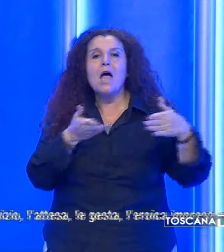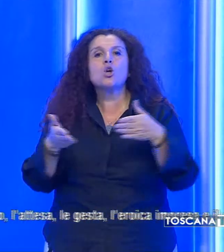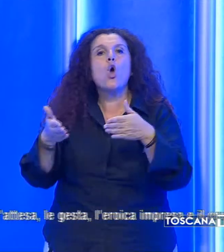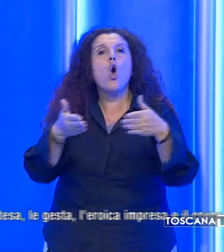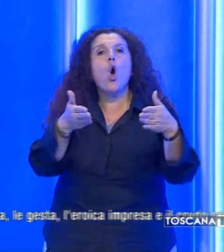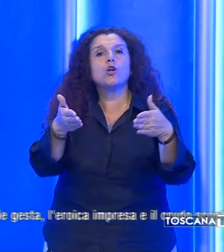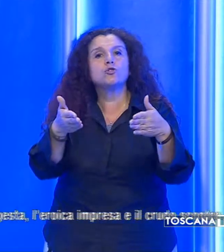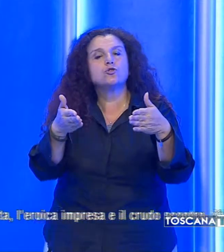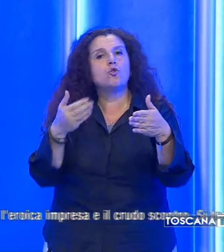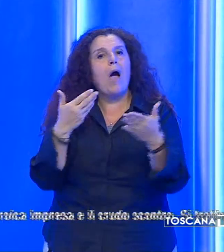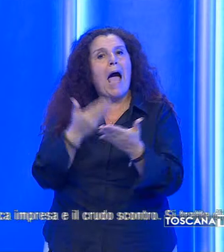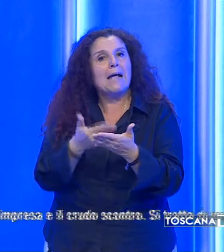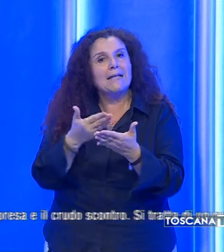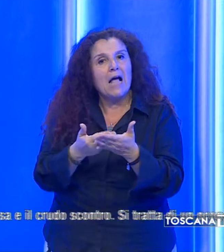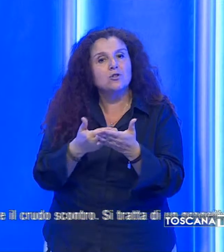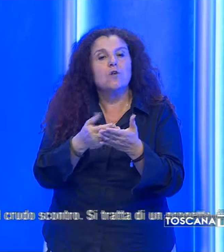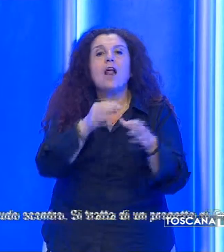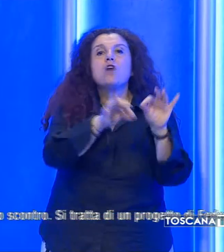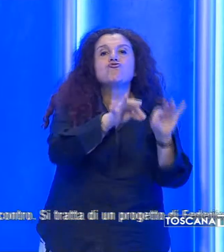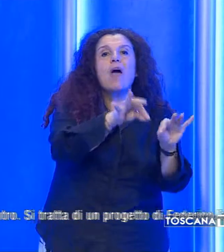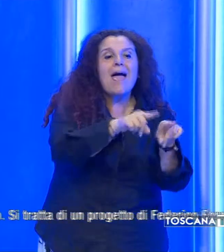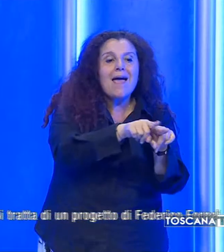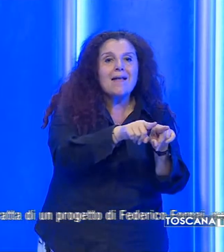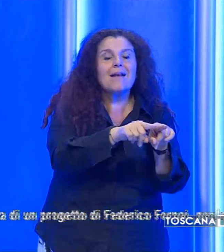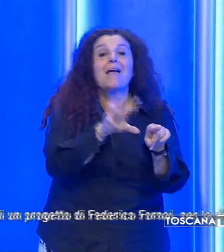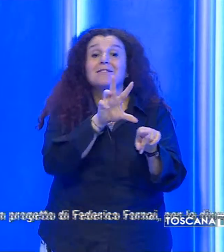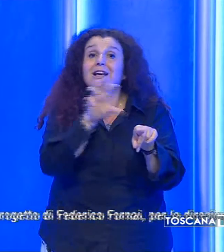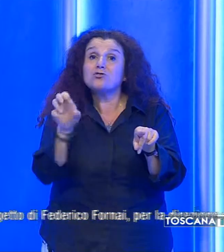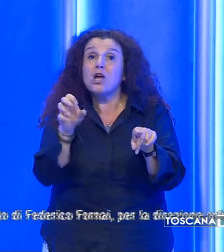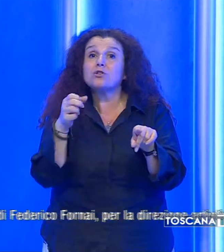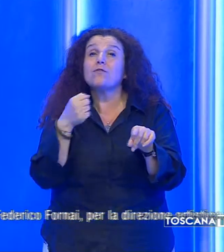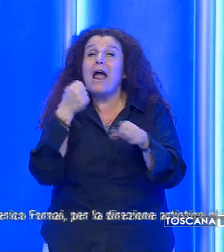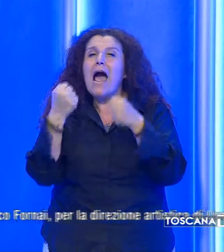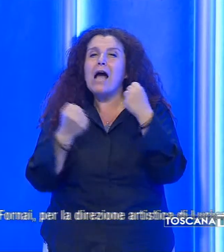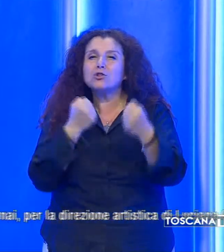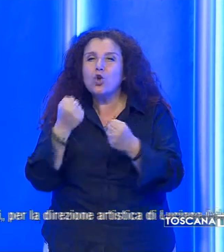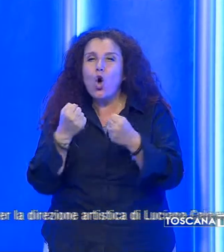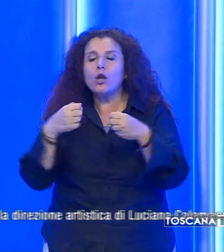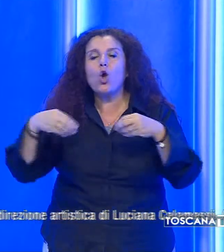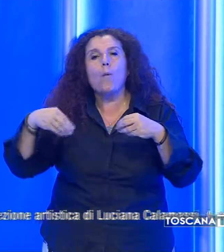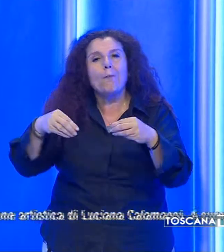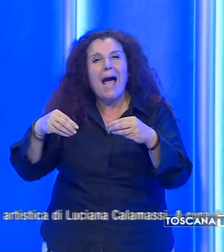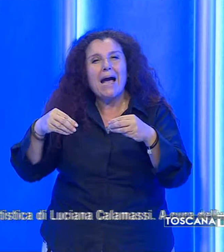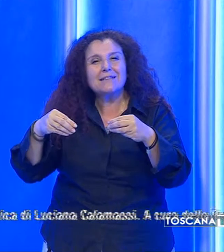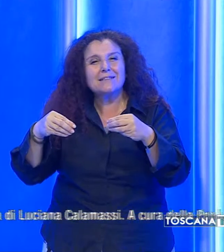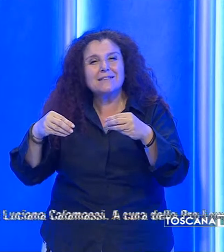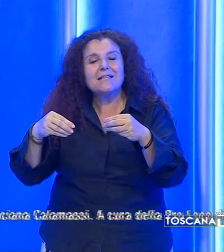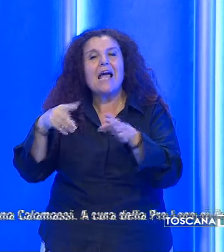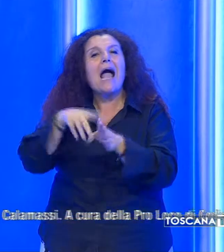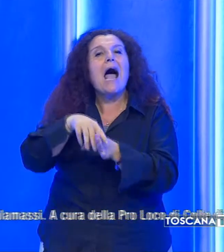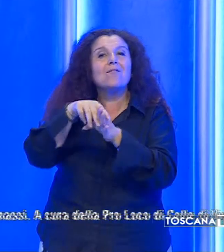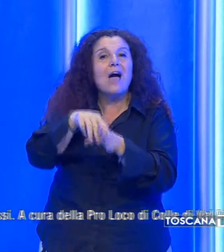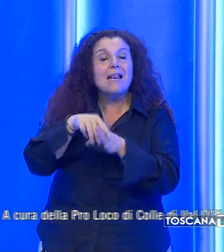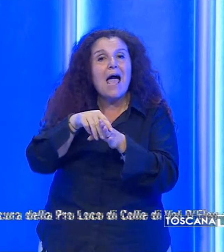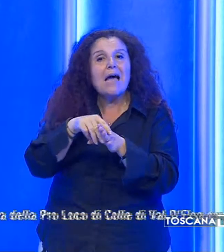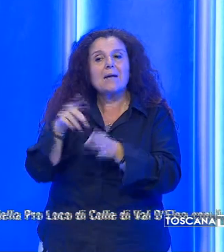tra numerose scene e ben 300 tra attori, comparse, stuntmen e cavalieri per